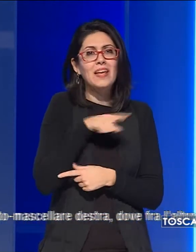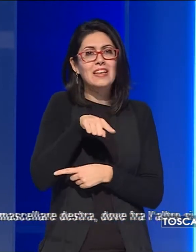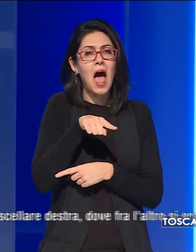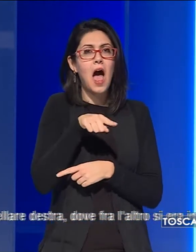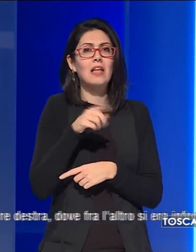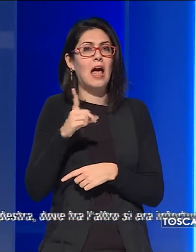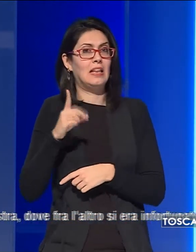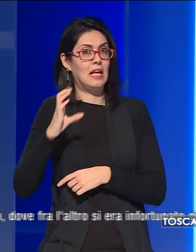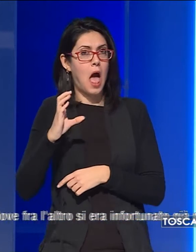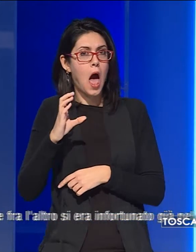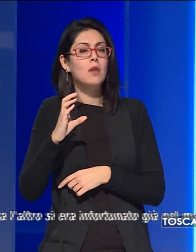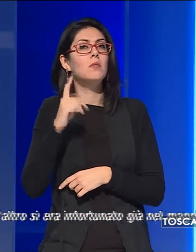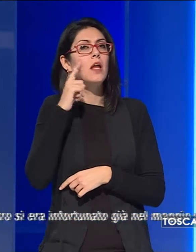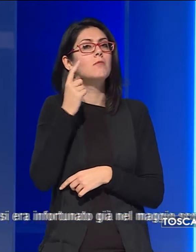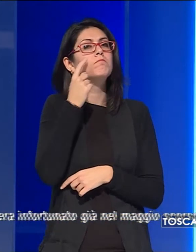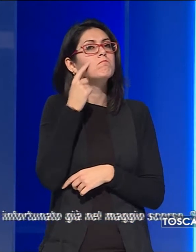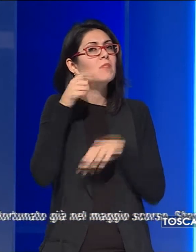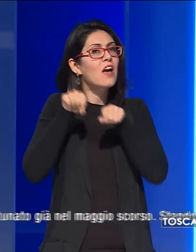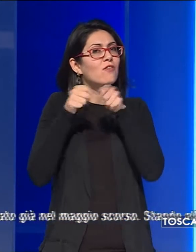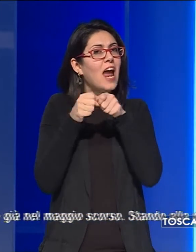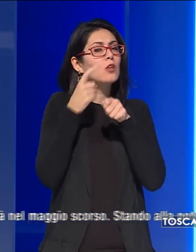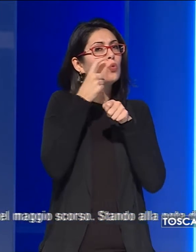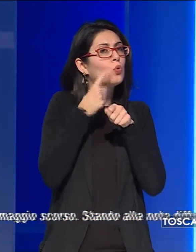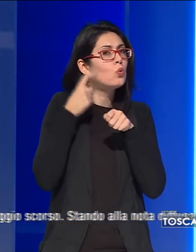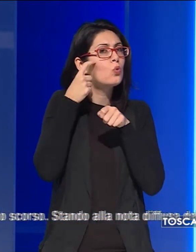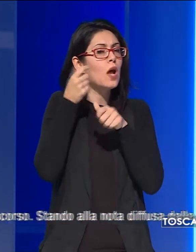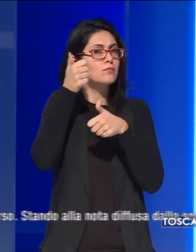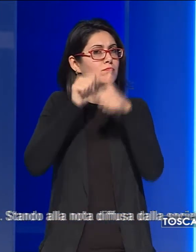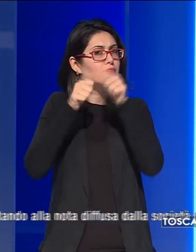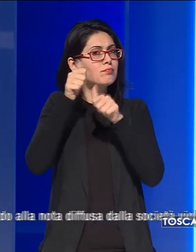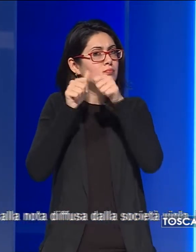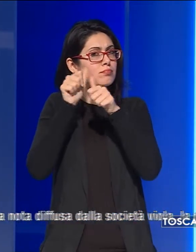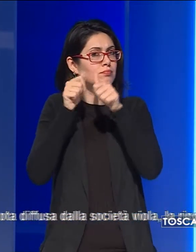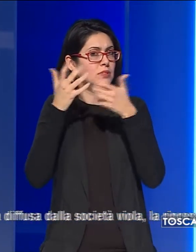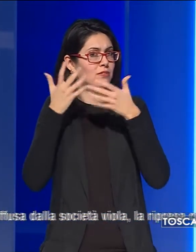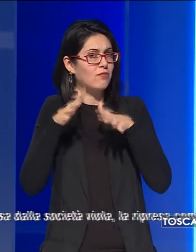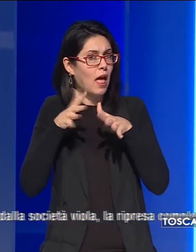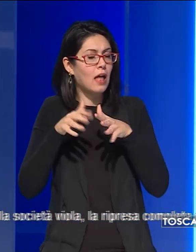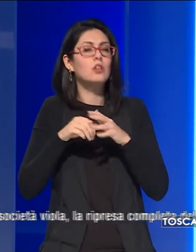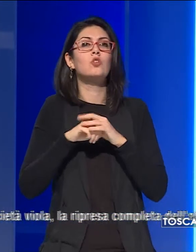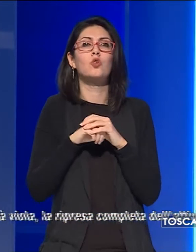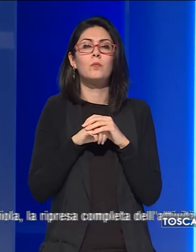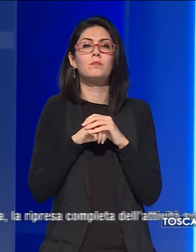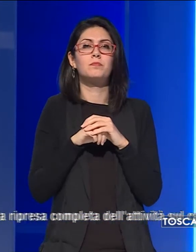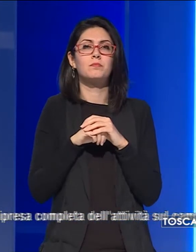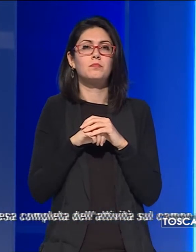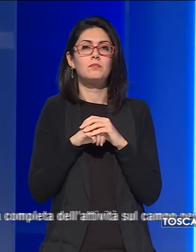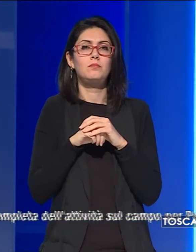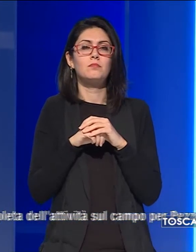stata ridotta la frattura zigomatico orbito mascellare destra,